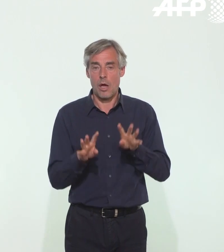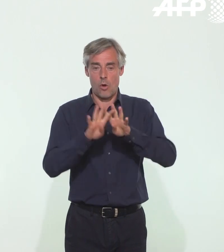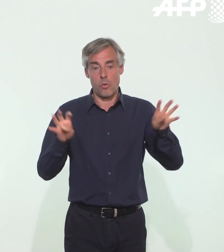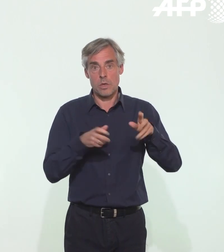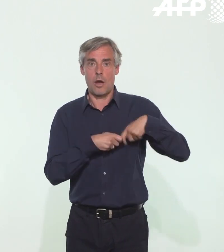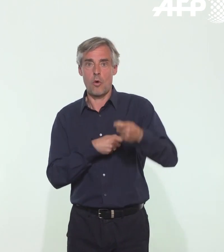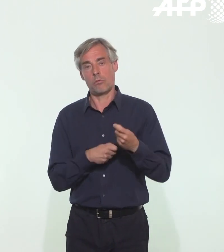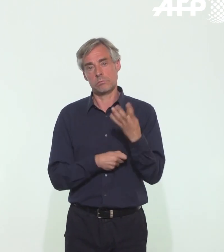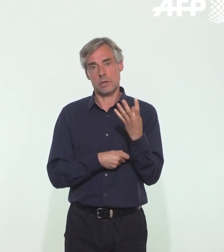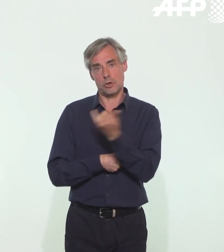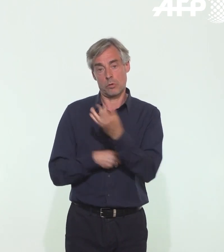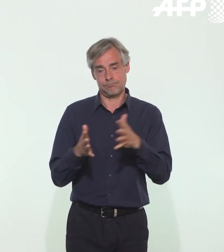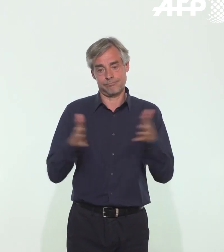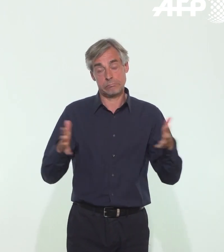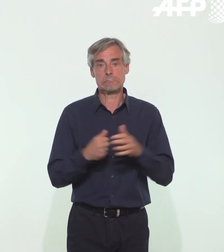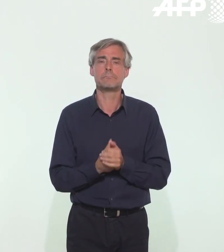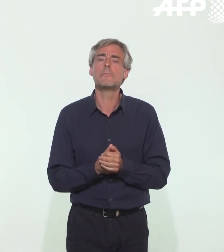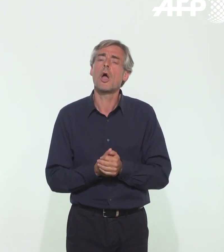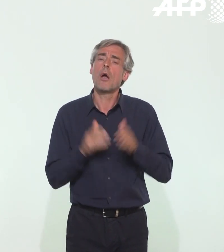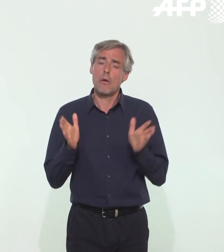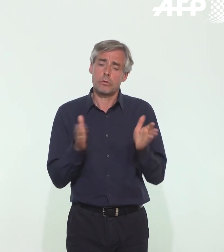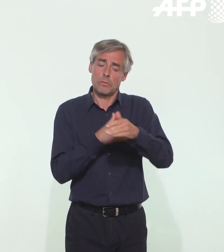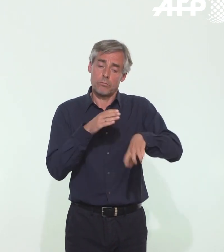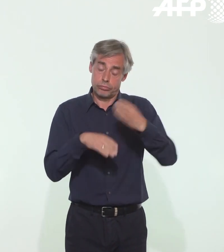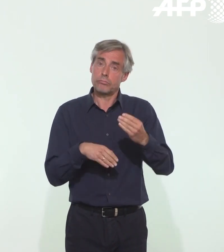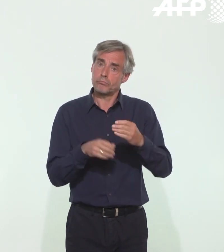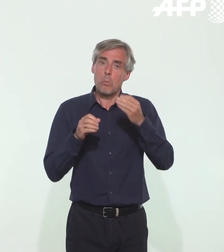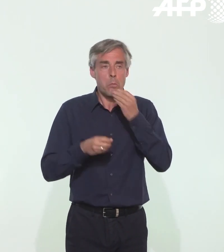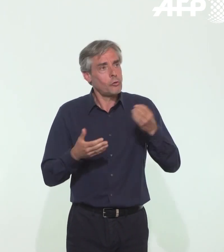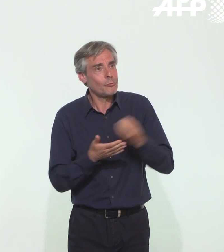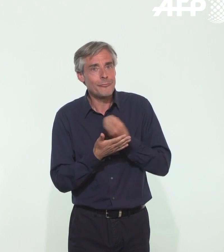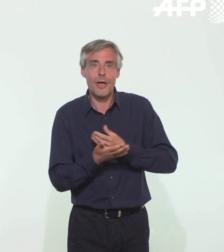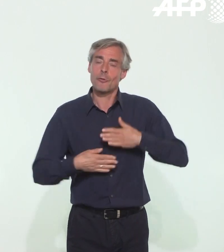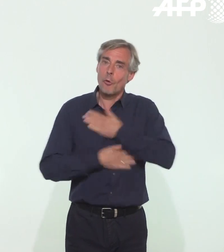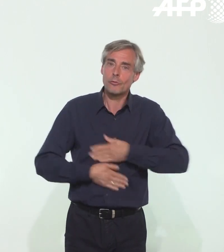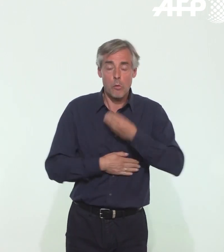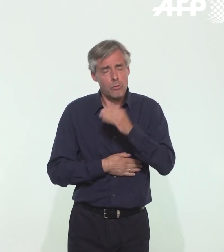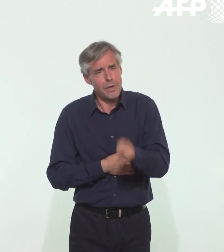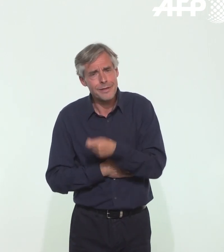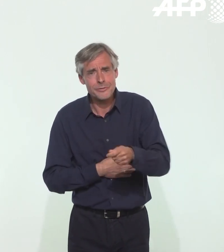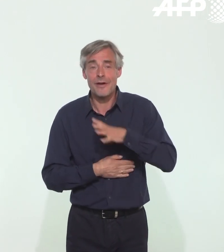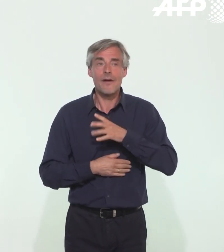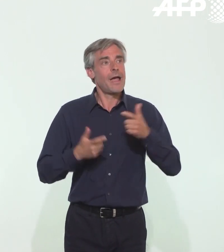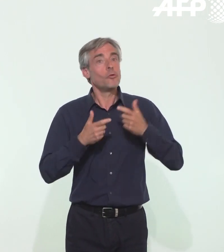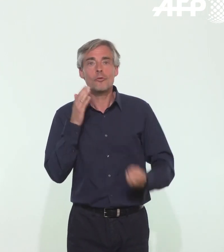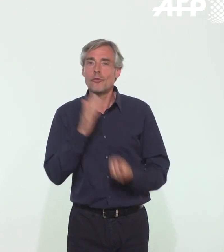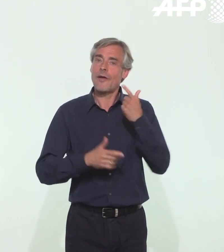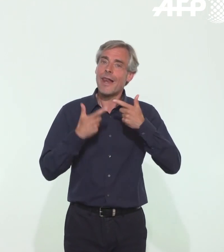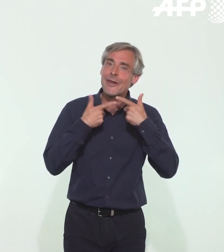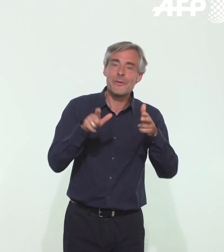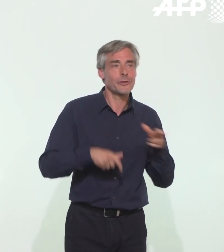prolongé. Même si le déconfinement est une bonne nouvelle pour nous tous, même s se traduit par une liberté retrouvée,